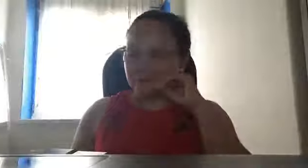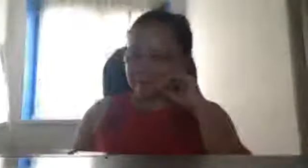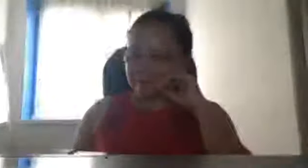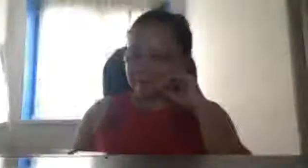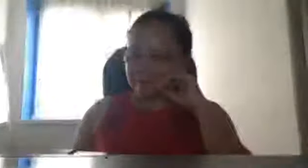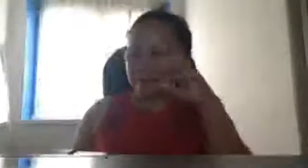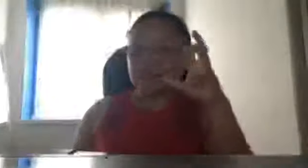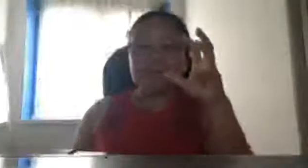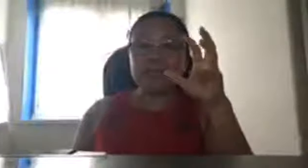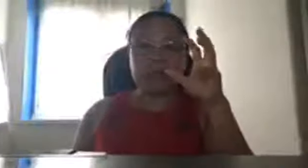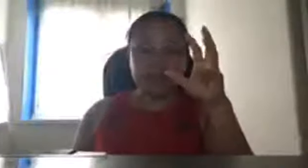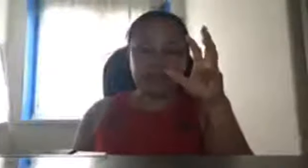military